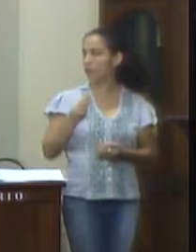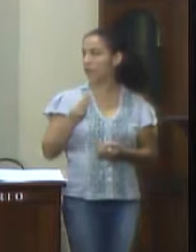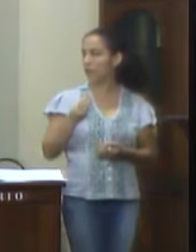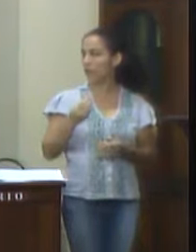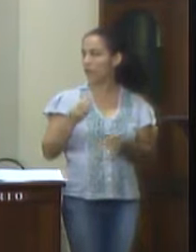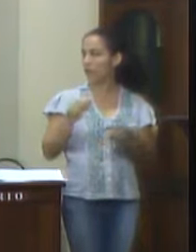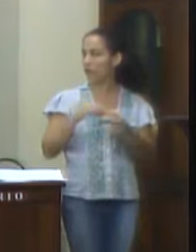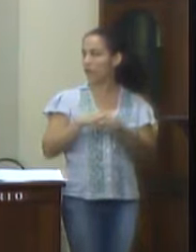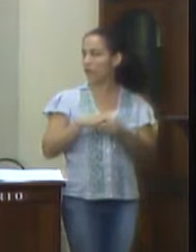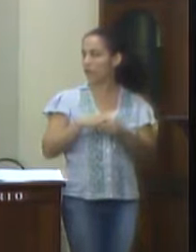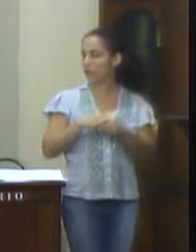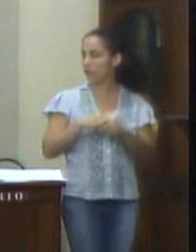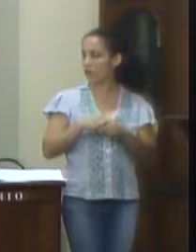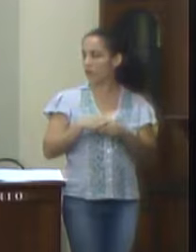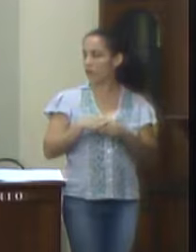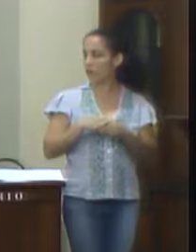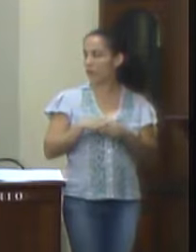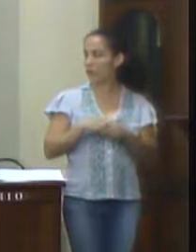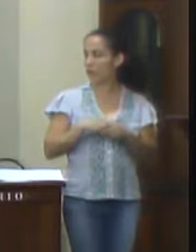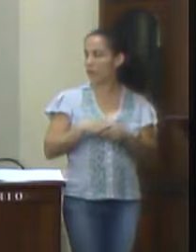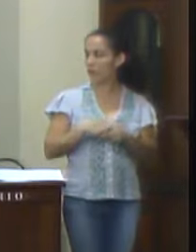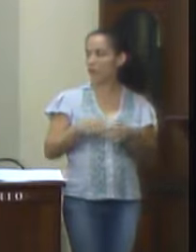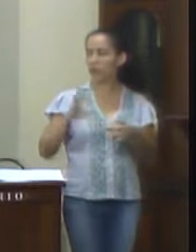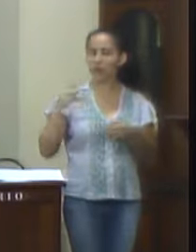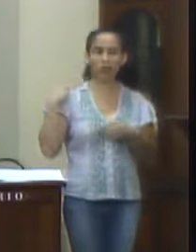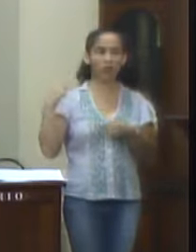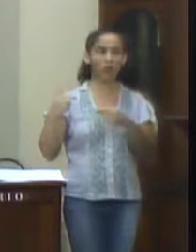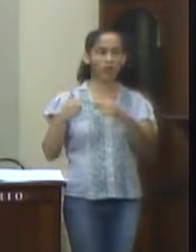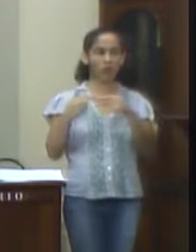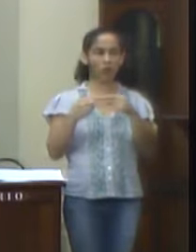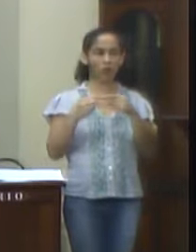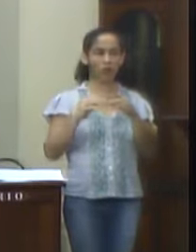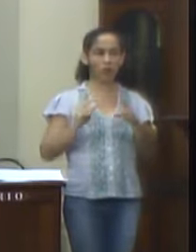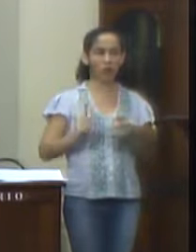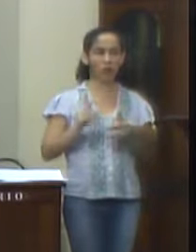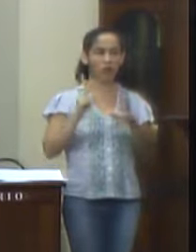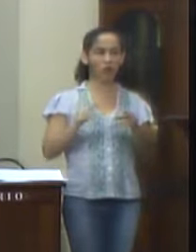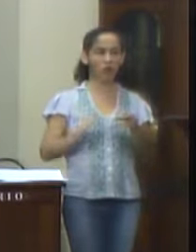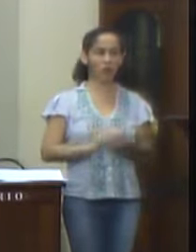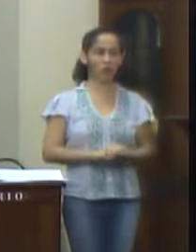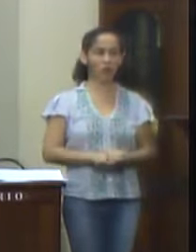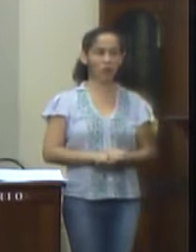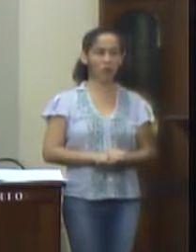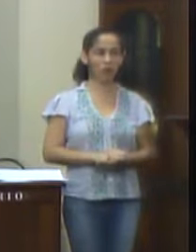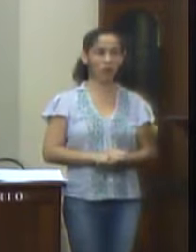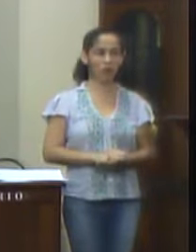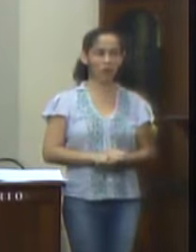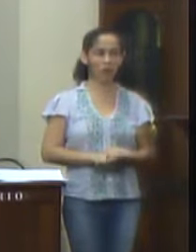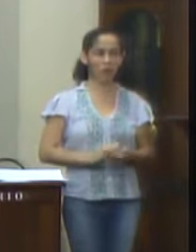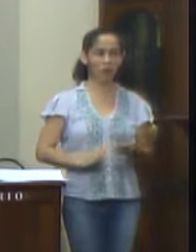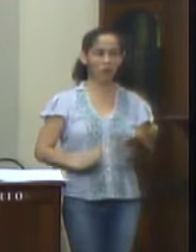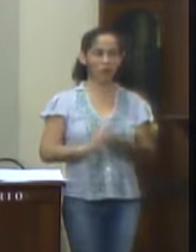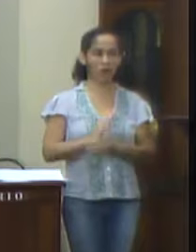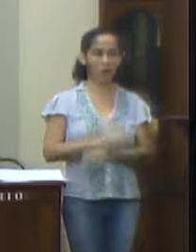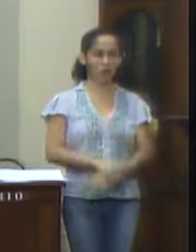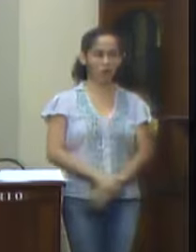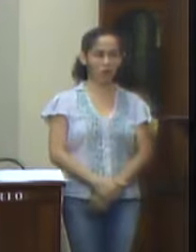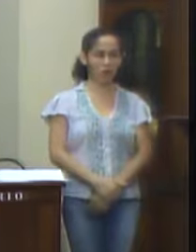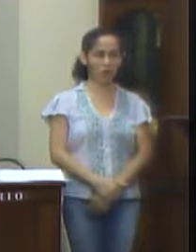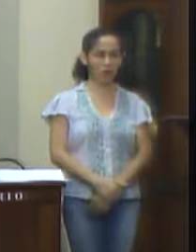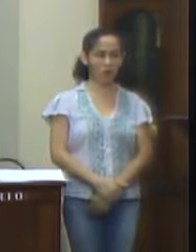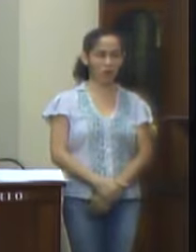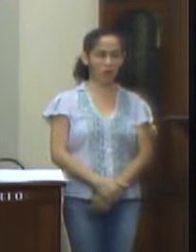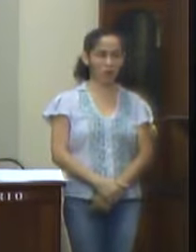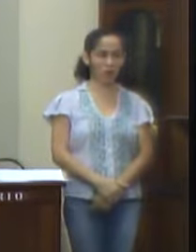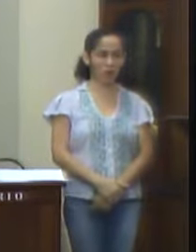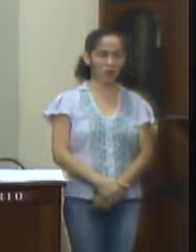votação simbólica. Os vereadores que concordam permaneçam como estão. Aprovado. Obrigado, companheiros.